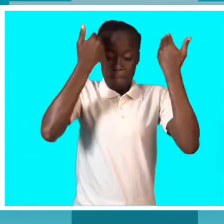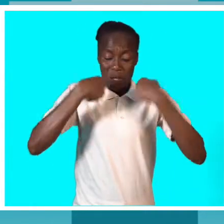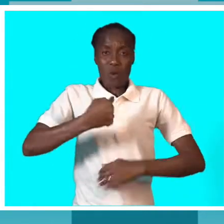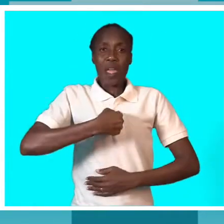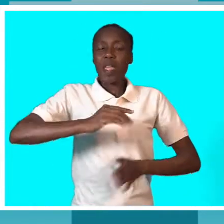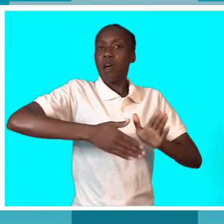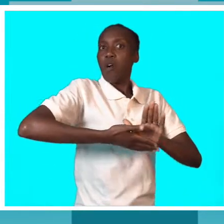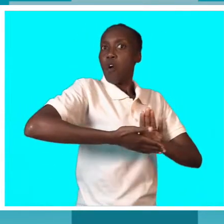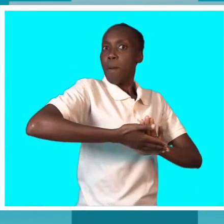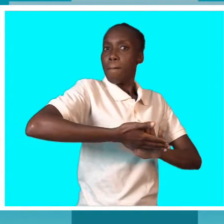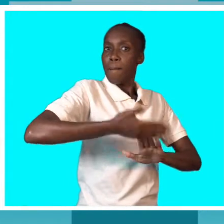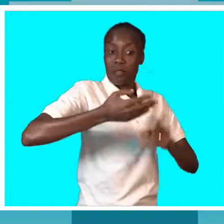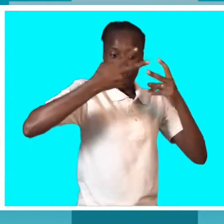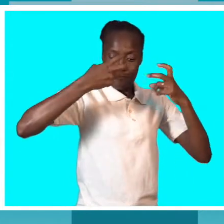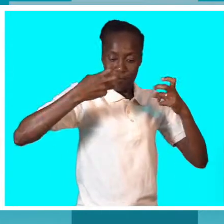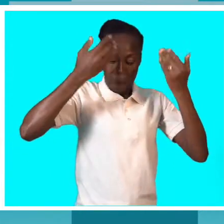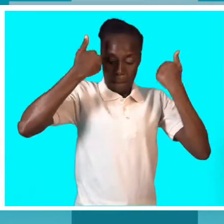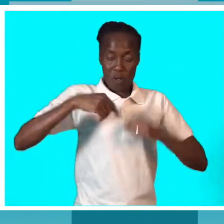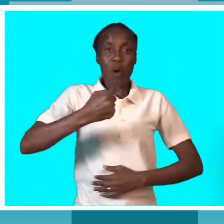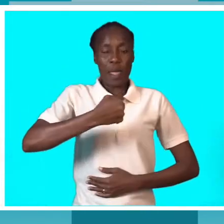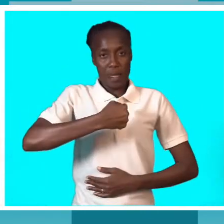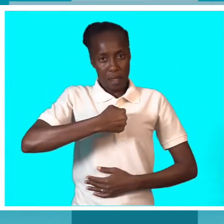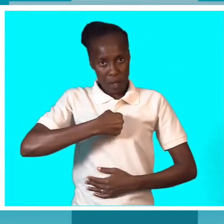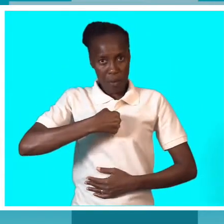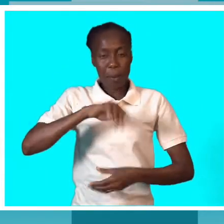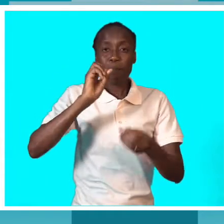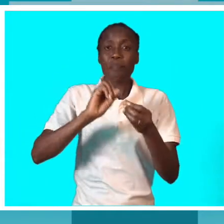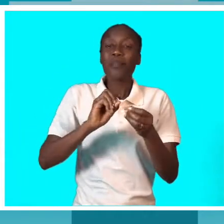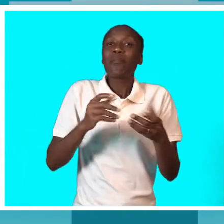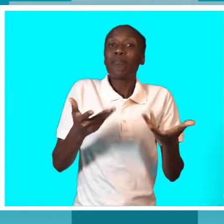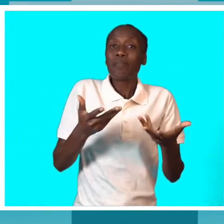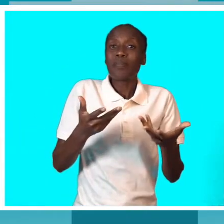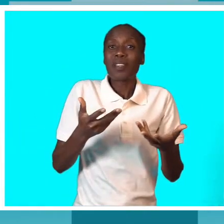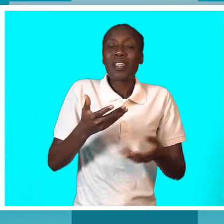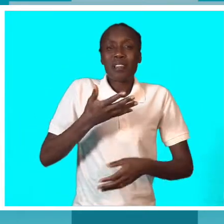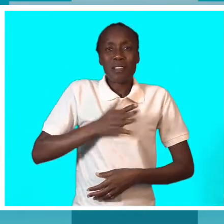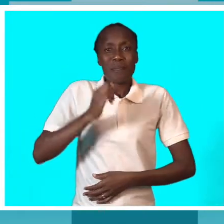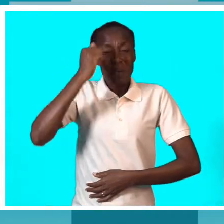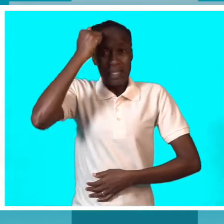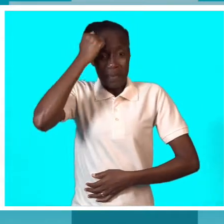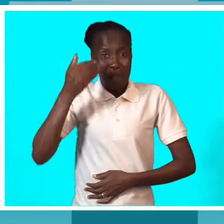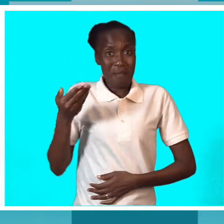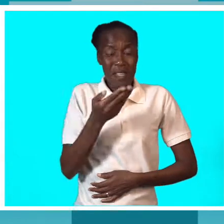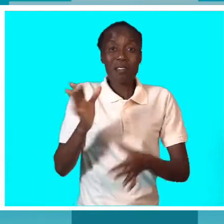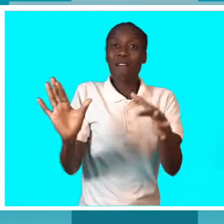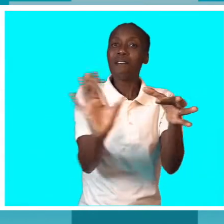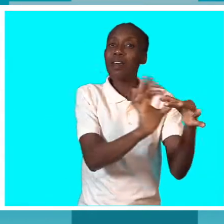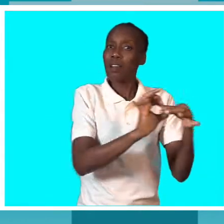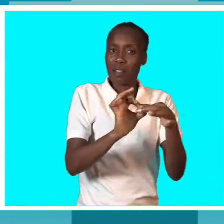que nesta relação, para além do ego, nós temos o id, que é aquele instinto, o indivíduo como